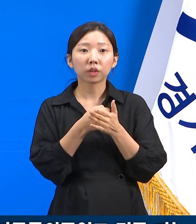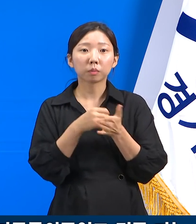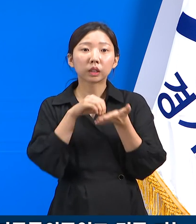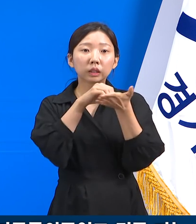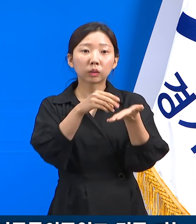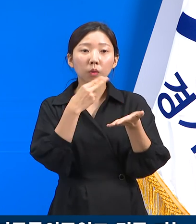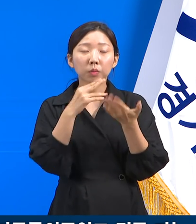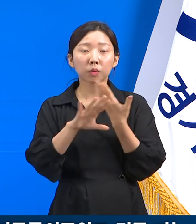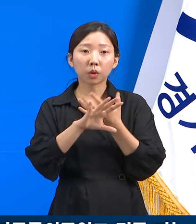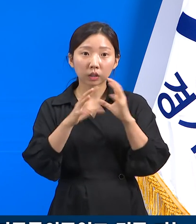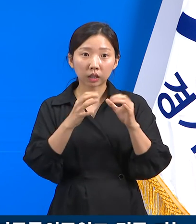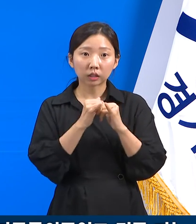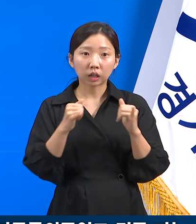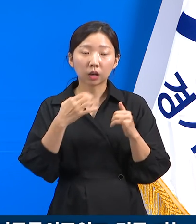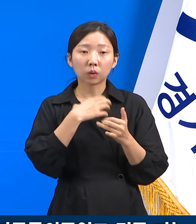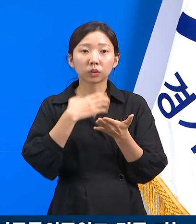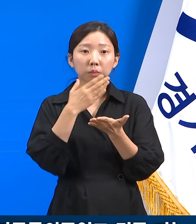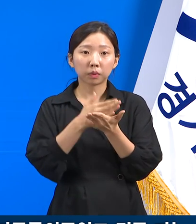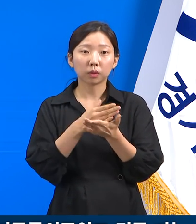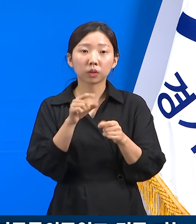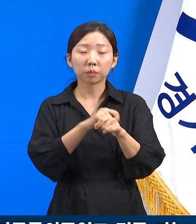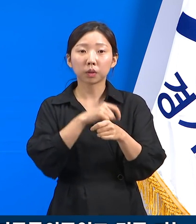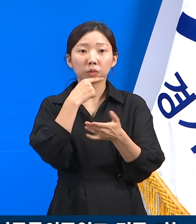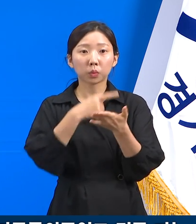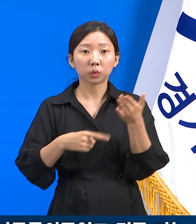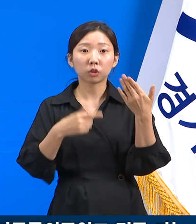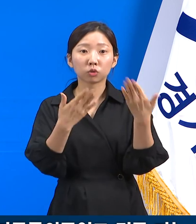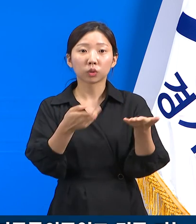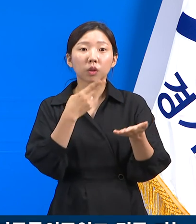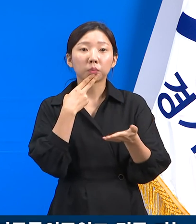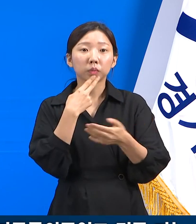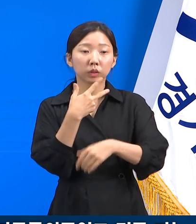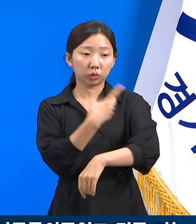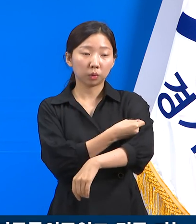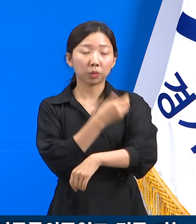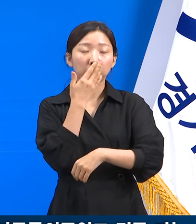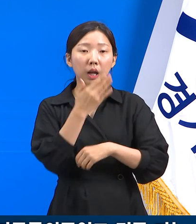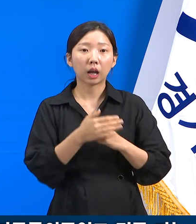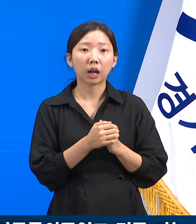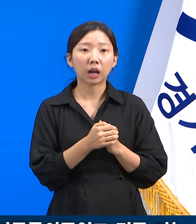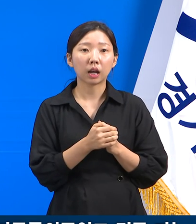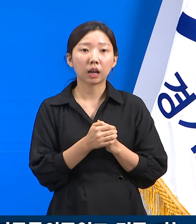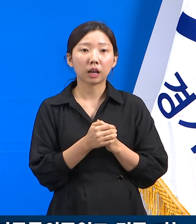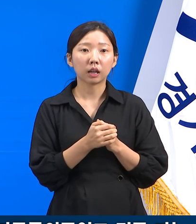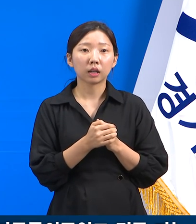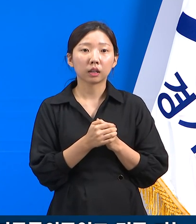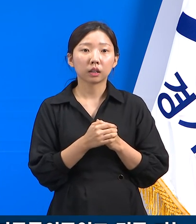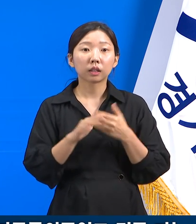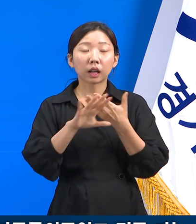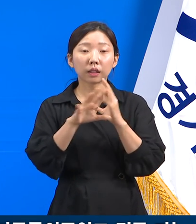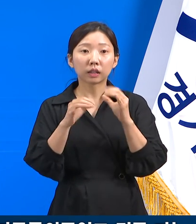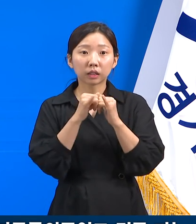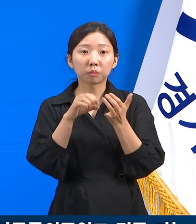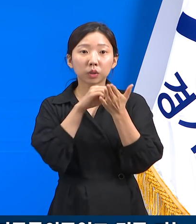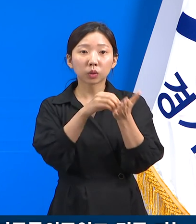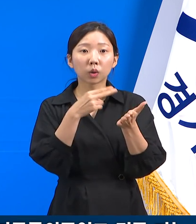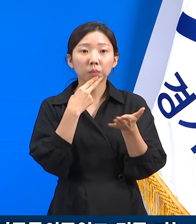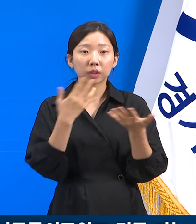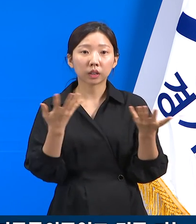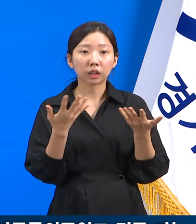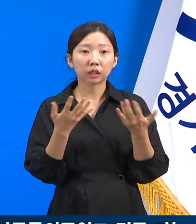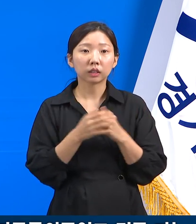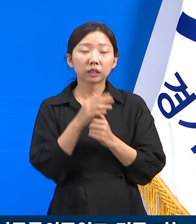외국인의 경우에도 별도의 불이익이 없이 접종이 가능합니다. 도내 거주 미동록 외국인 및 외국인 근로자,